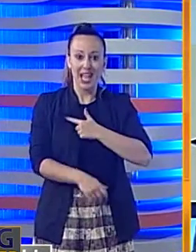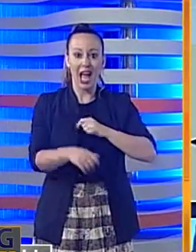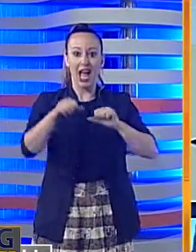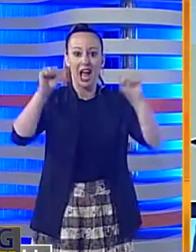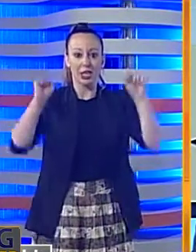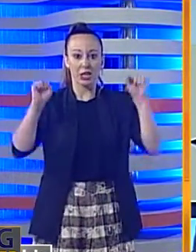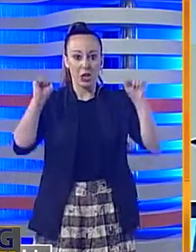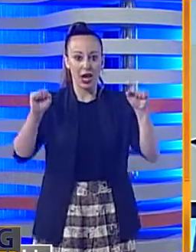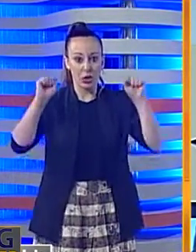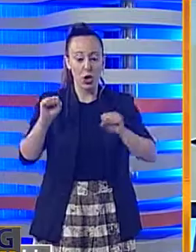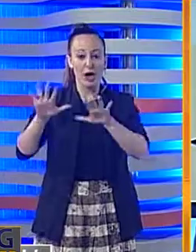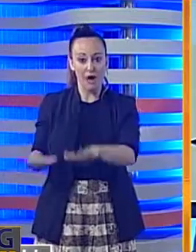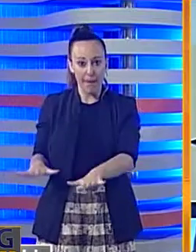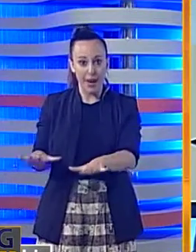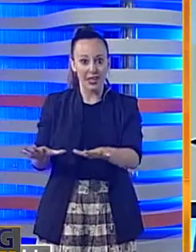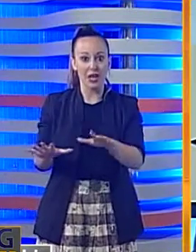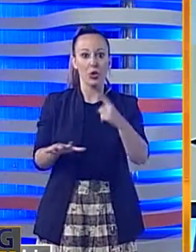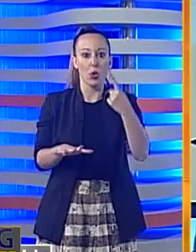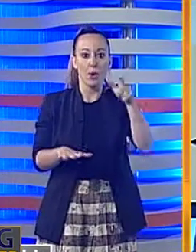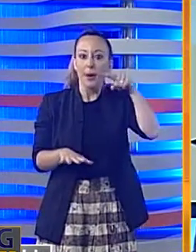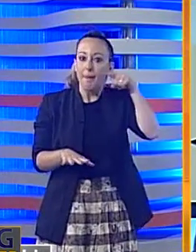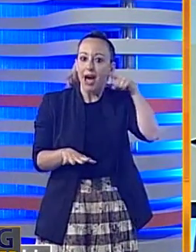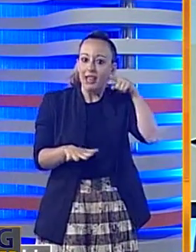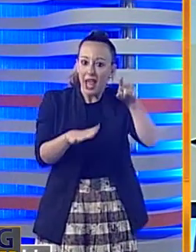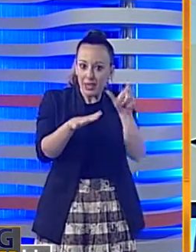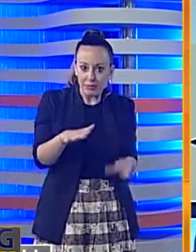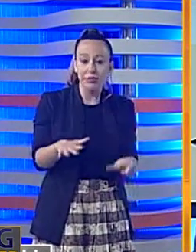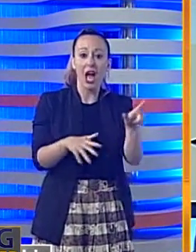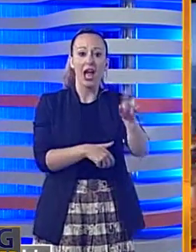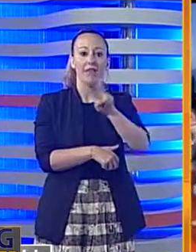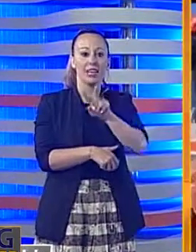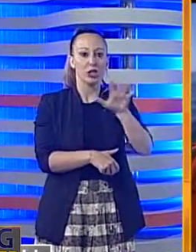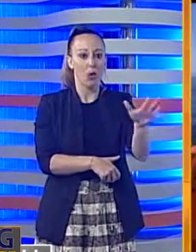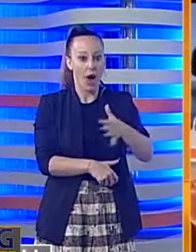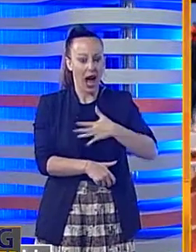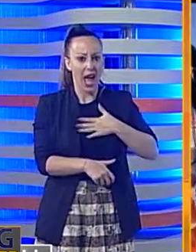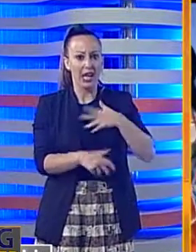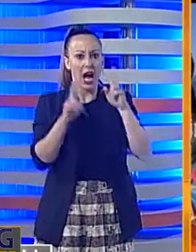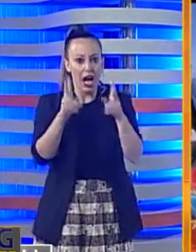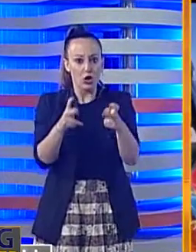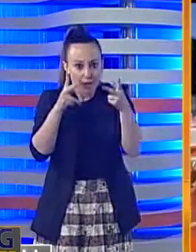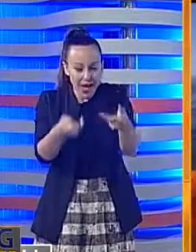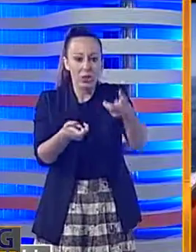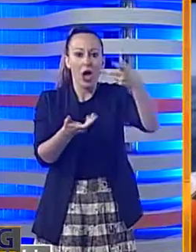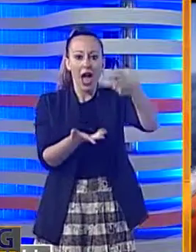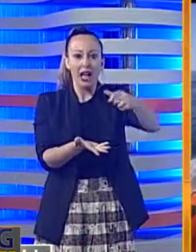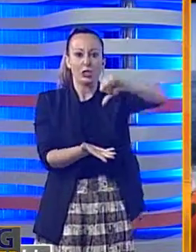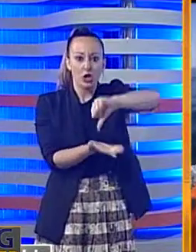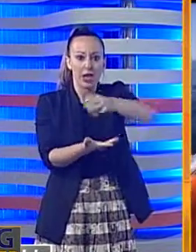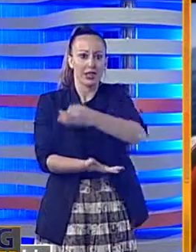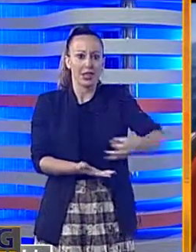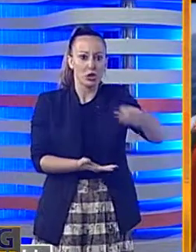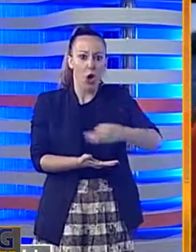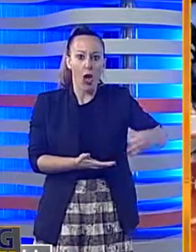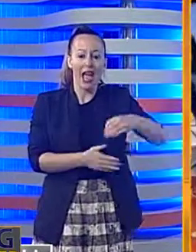La polizia di Agrigento ha fermato un nigeriano di 25 anni